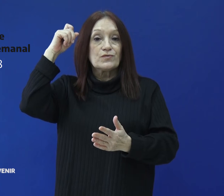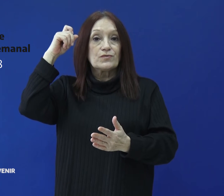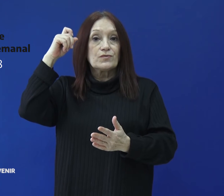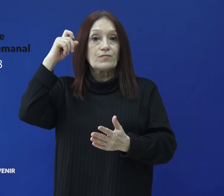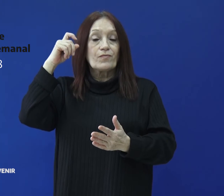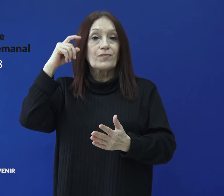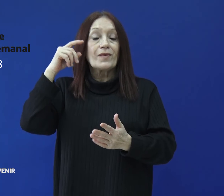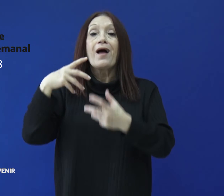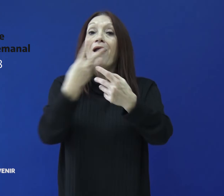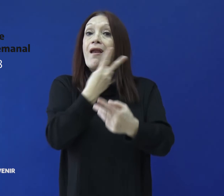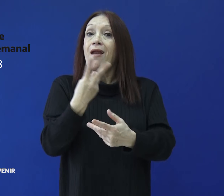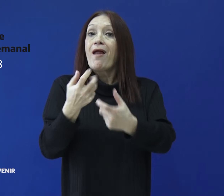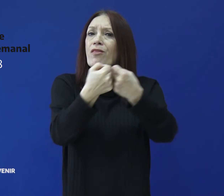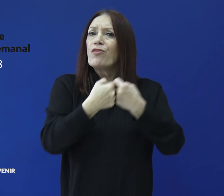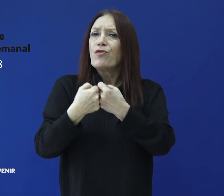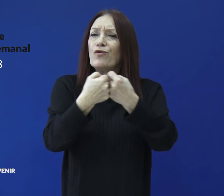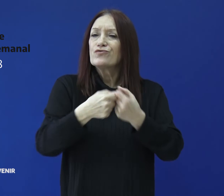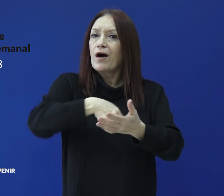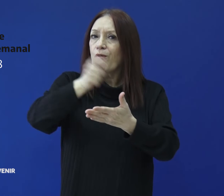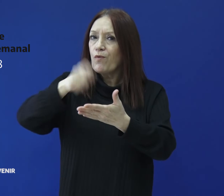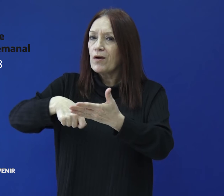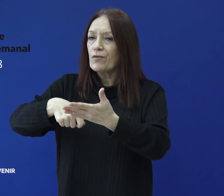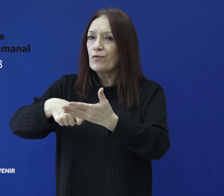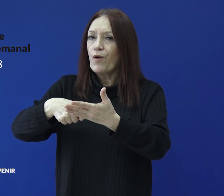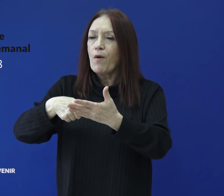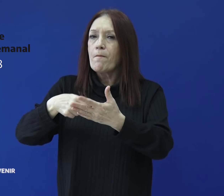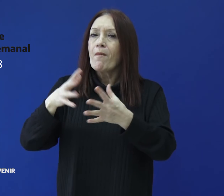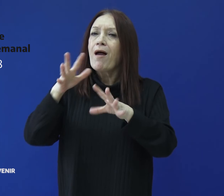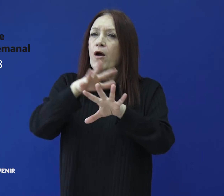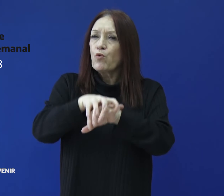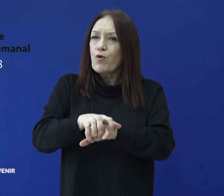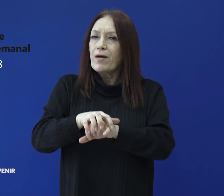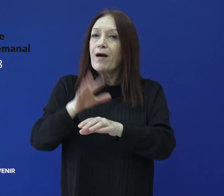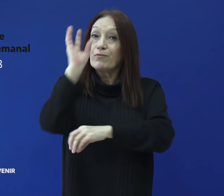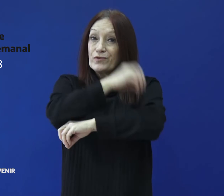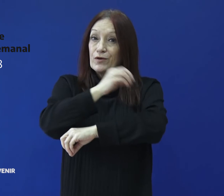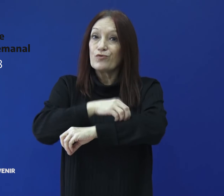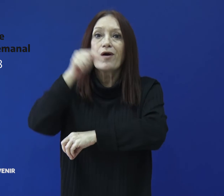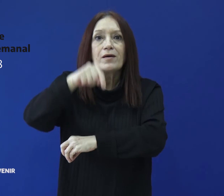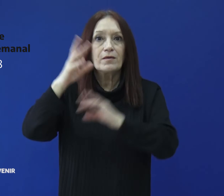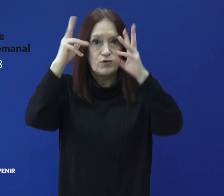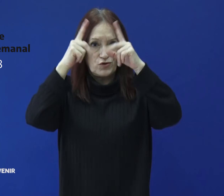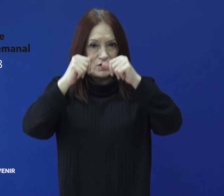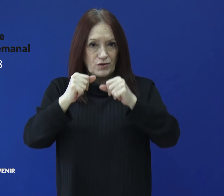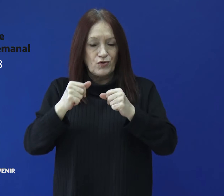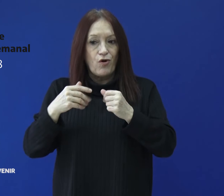María Eugenia Bielsa, firmaron un convenio para la inclusión de la provincia en este Programa Federal de Inversión Pública